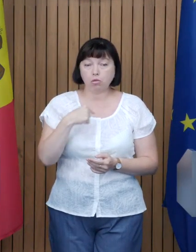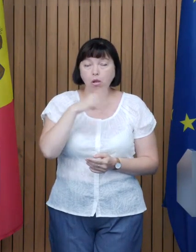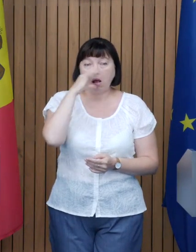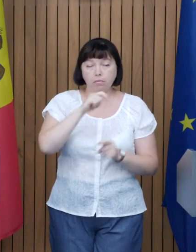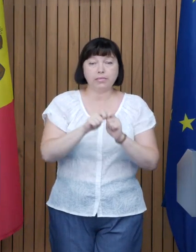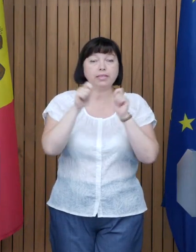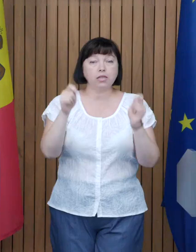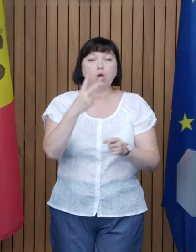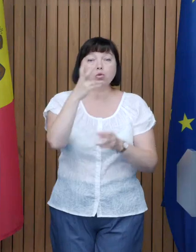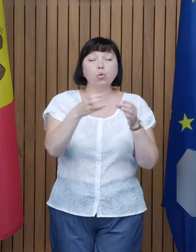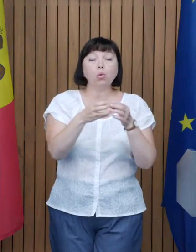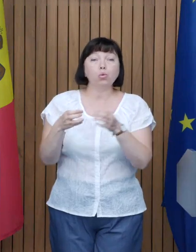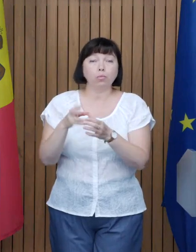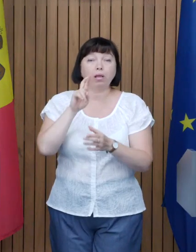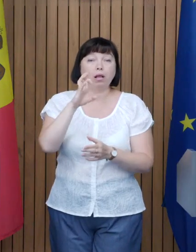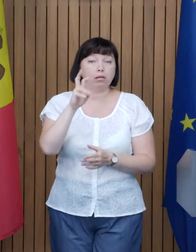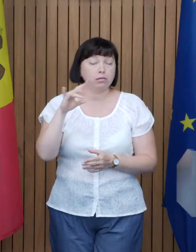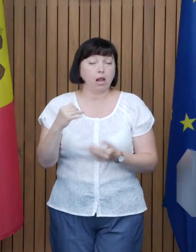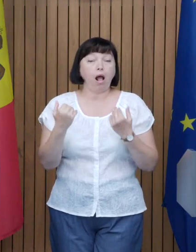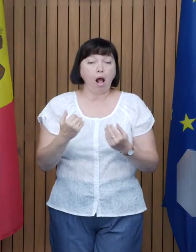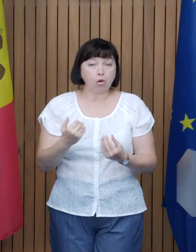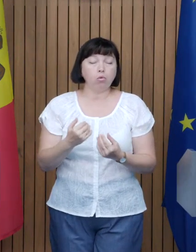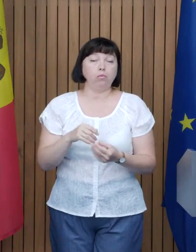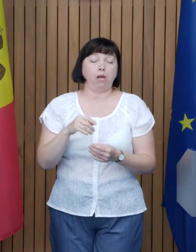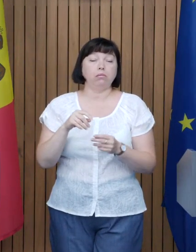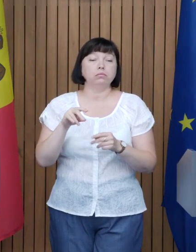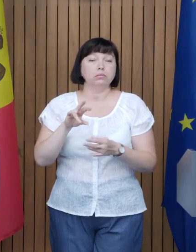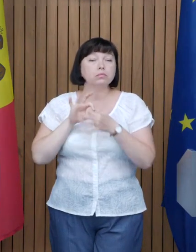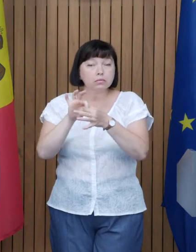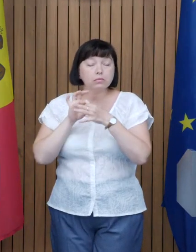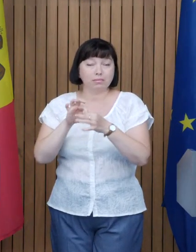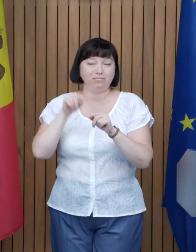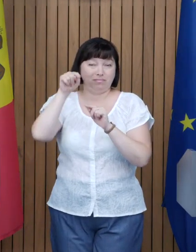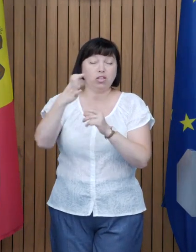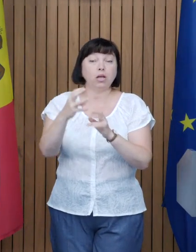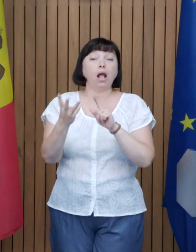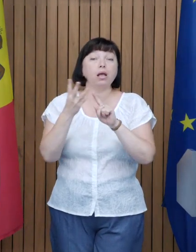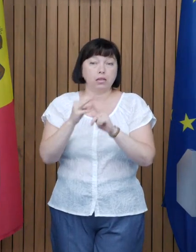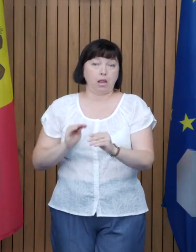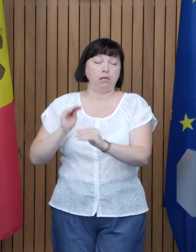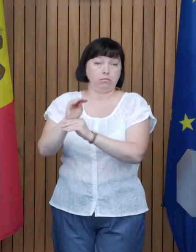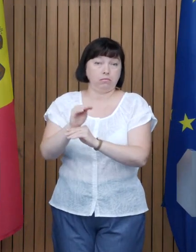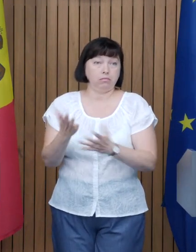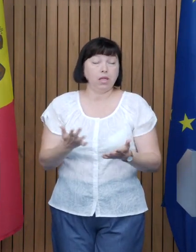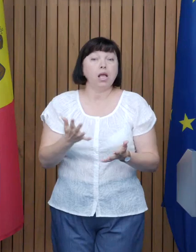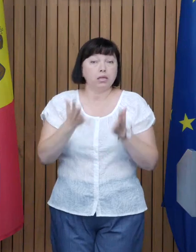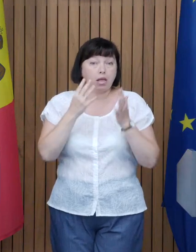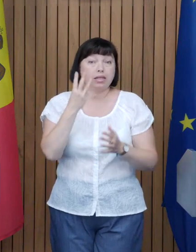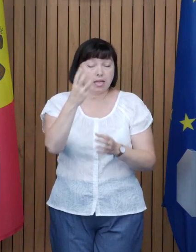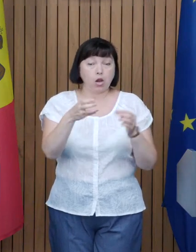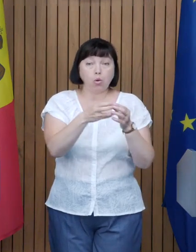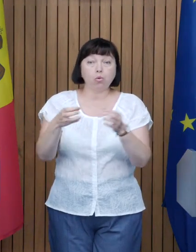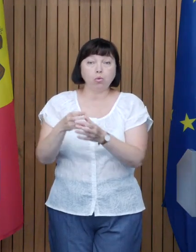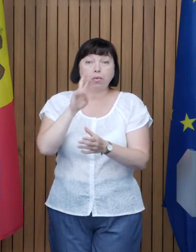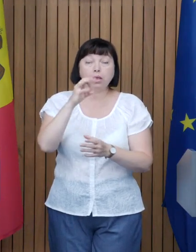deschidem două grupe de creșe Acum lucrăm cu autoritatea publică locală de acolo, să deschidem a treia grupă de creșe Deci, trei grupe de